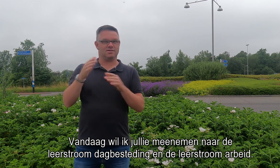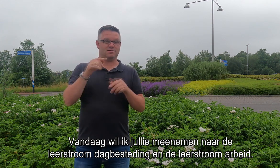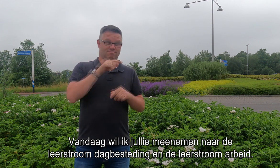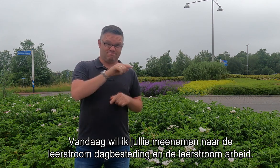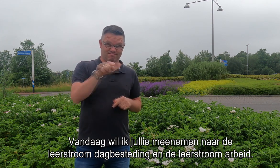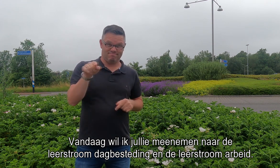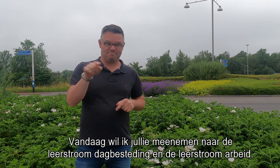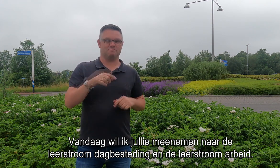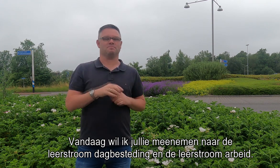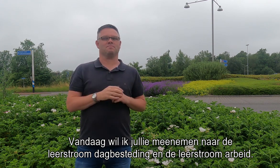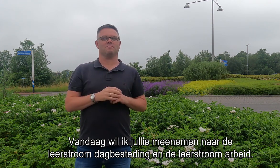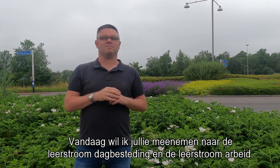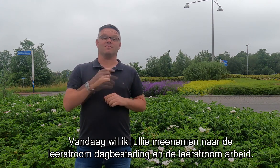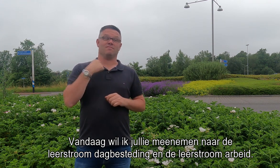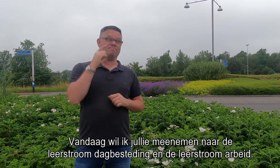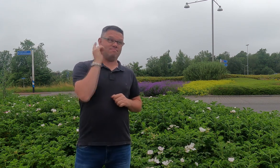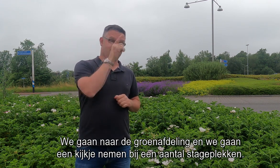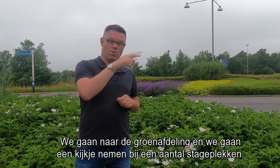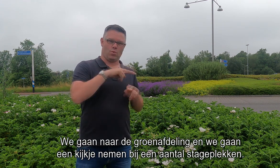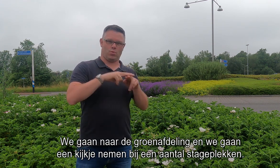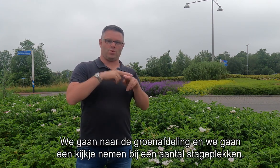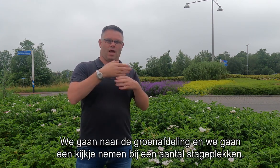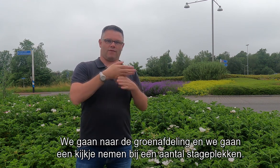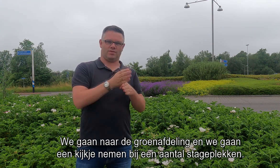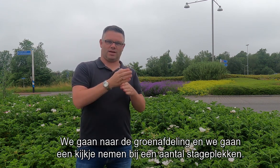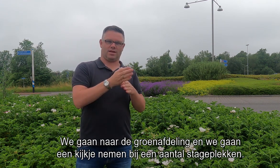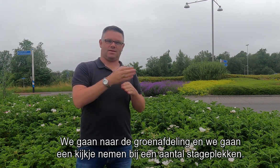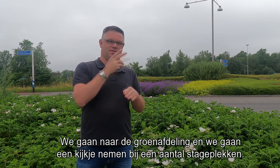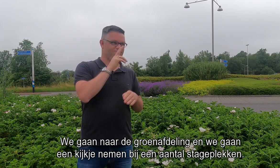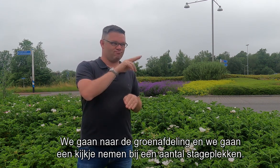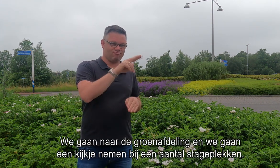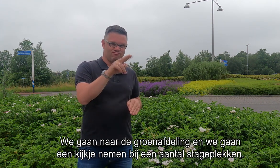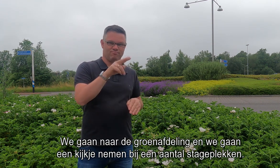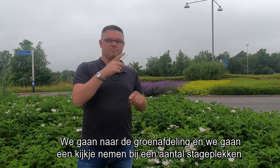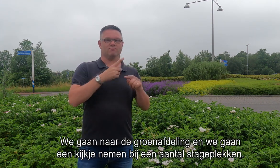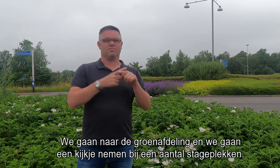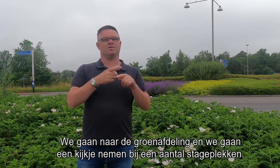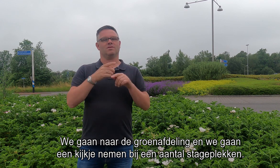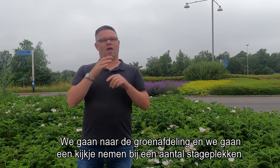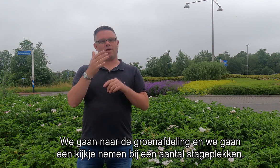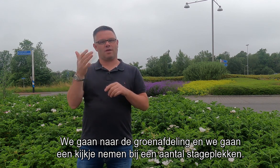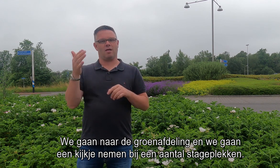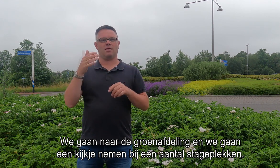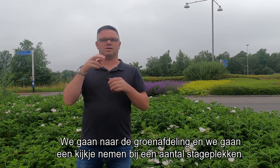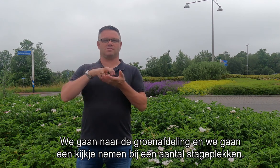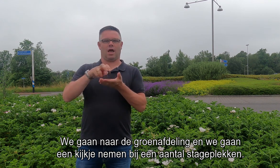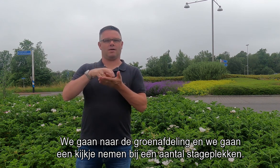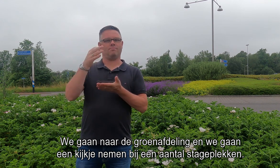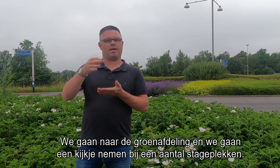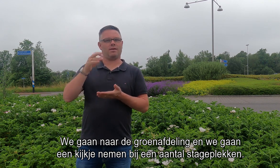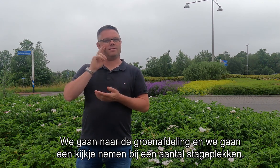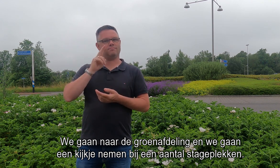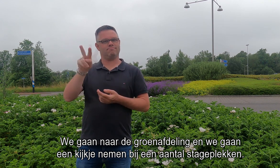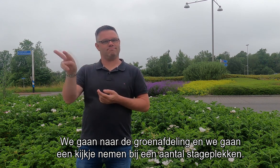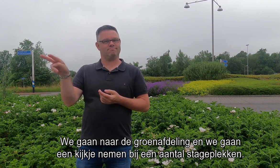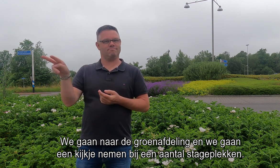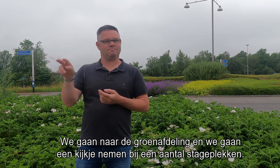de leersloom arbeids. We gaan naar de groen afdeling en we gaan een kijkje nemen bij een aantal stageplekken.